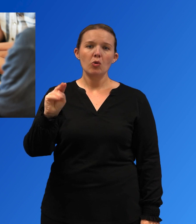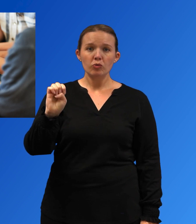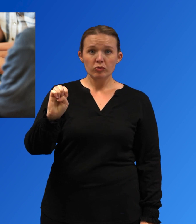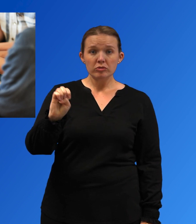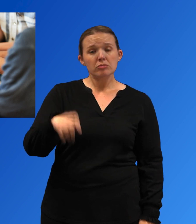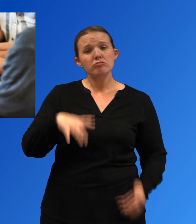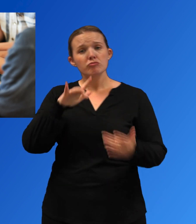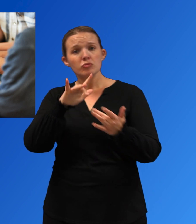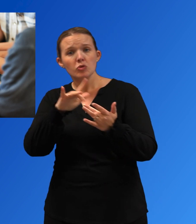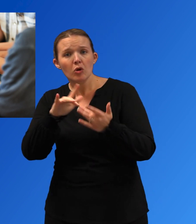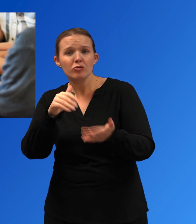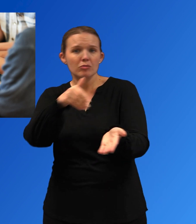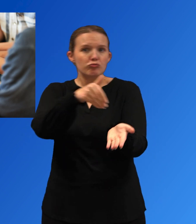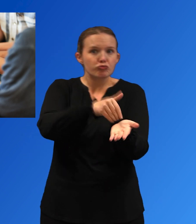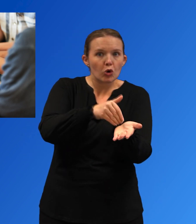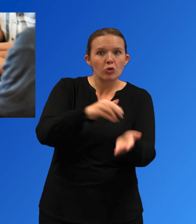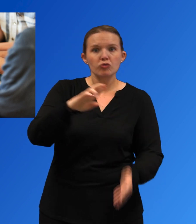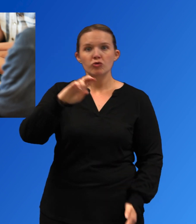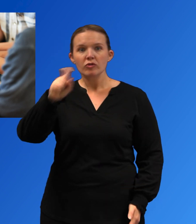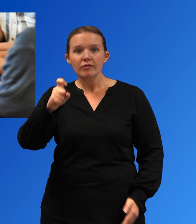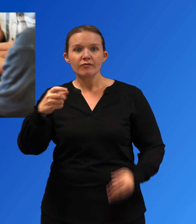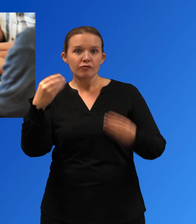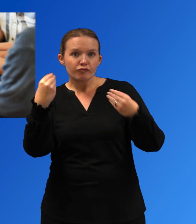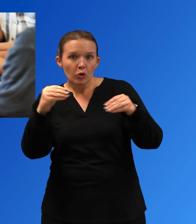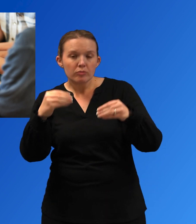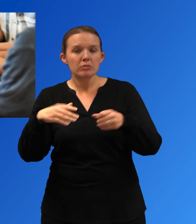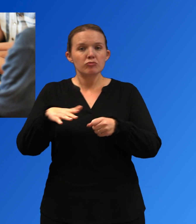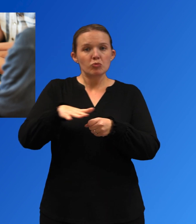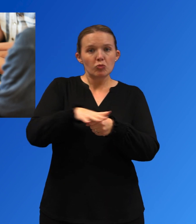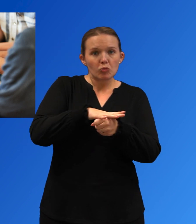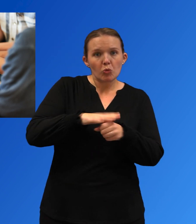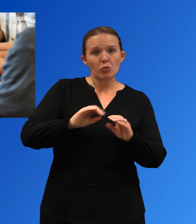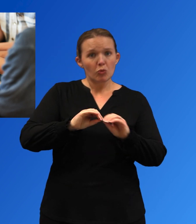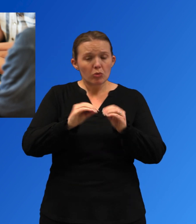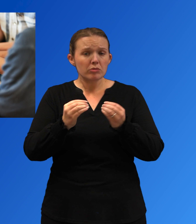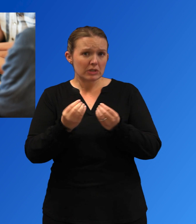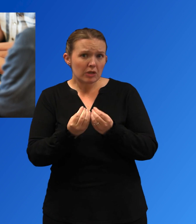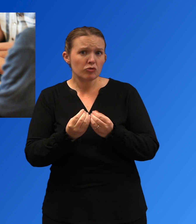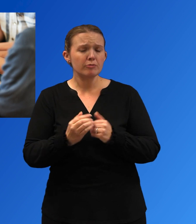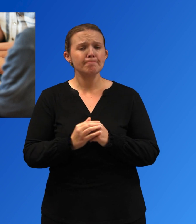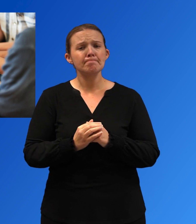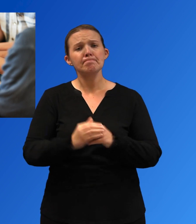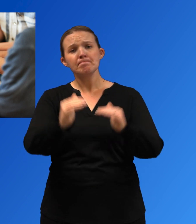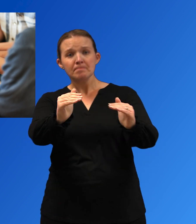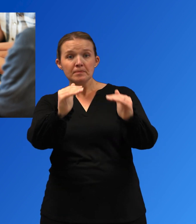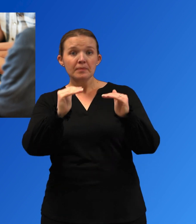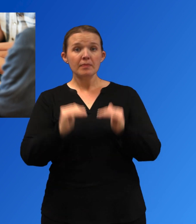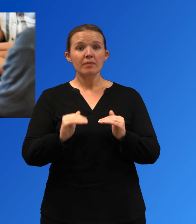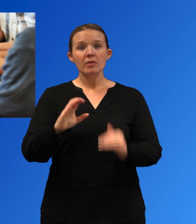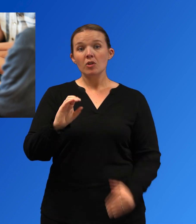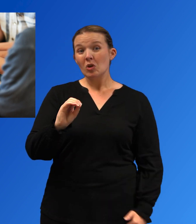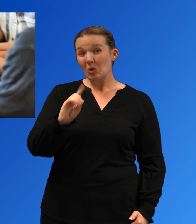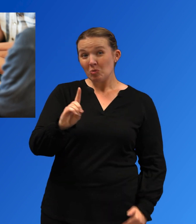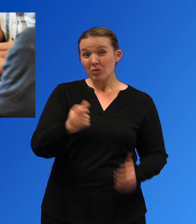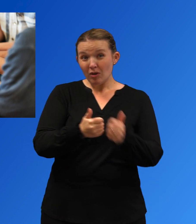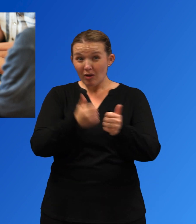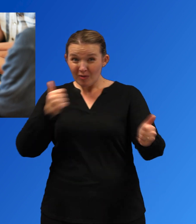sustancias, toma altas dosis de opioides recetados, o tiene otros factores de riesgo de